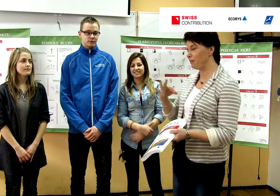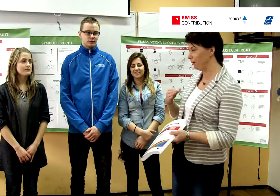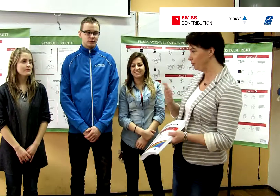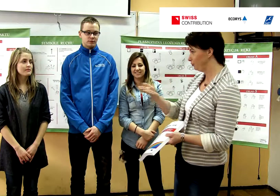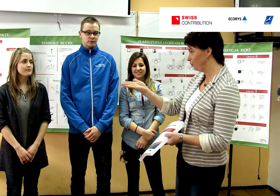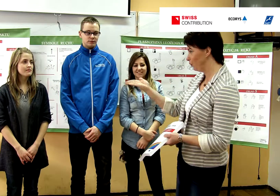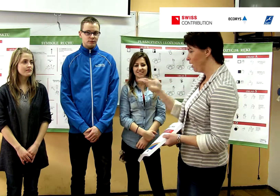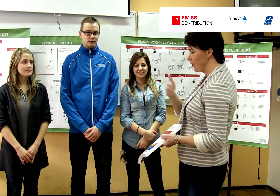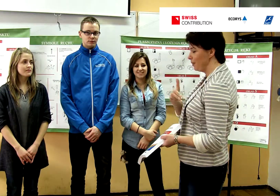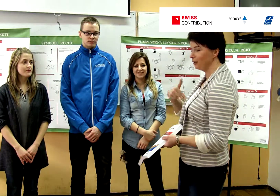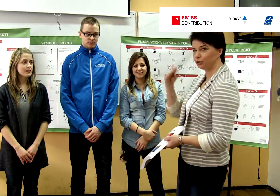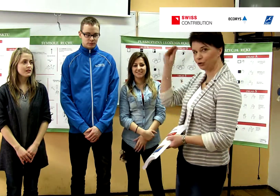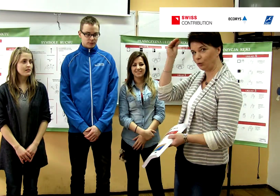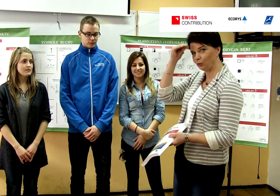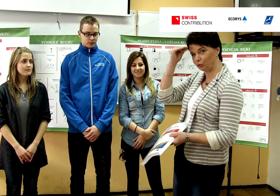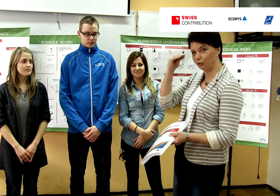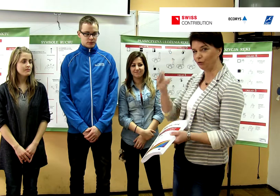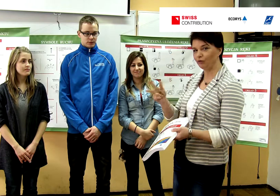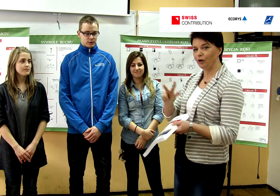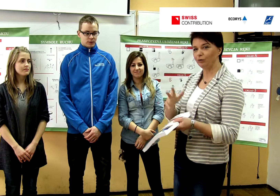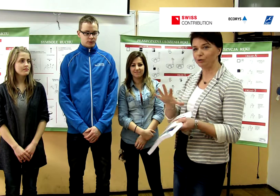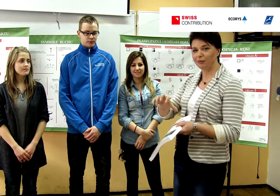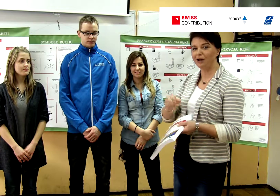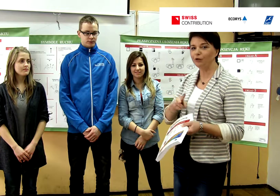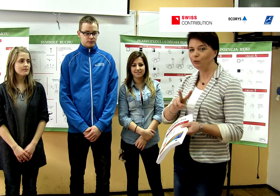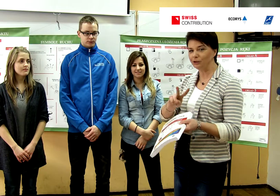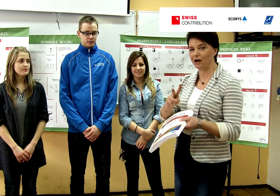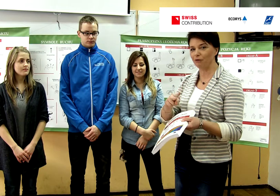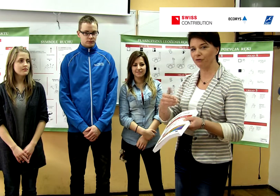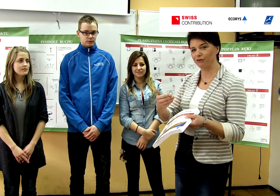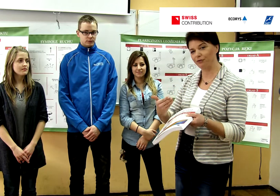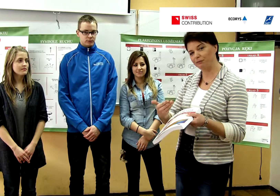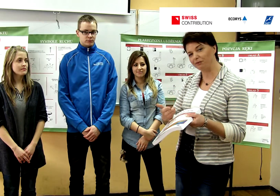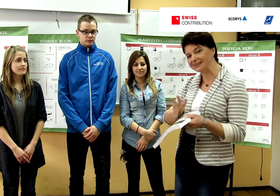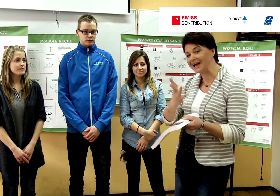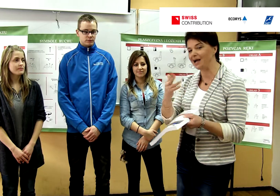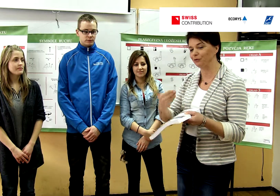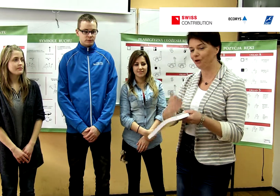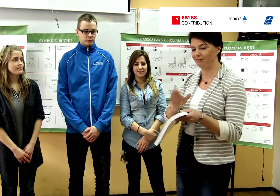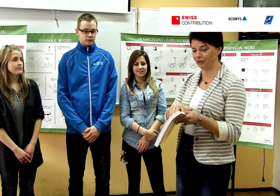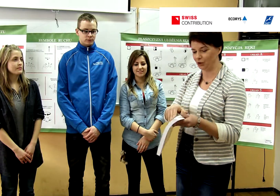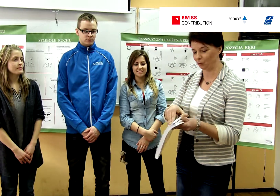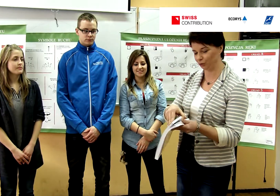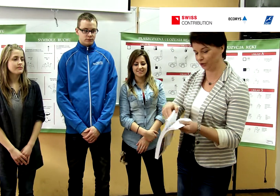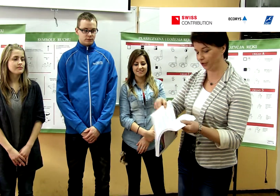Państwu naszych uczniów, którzy brali udział w powstaniu nowej książki.